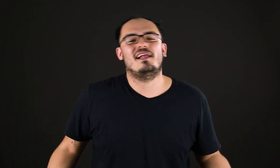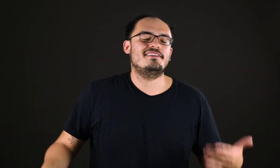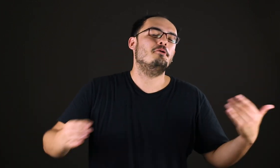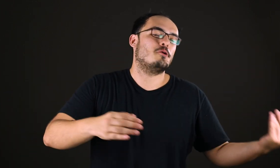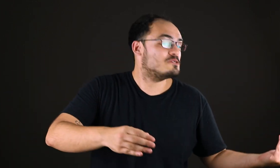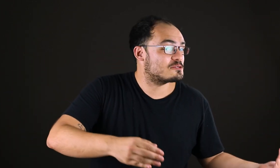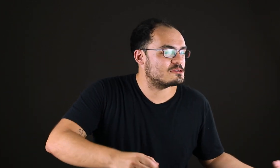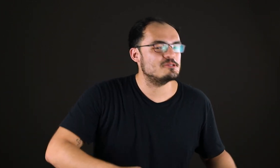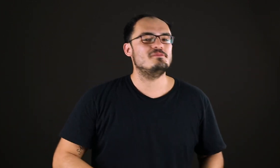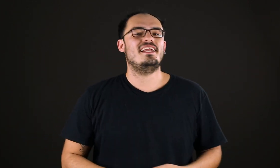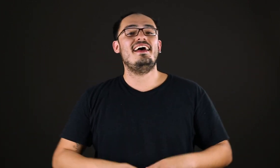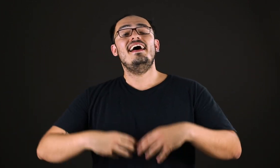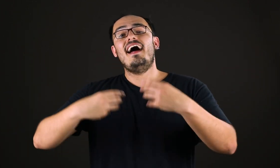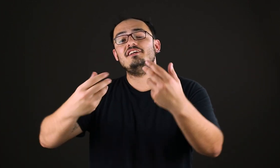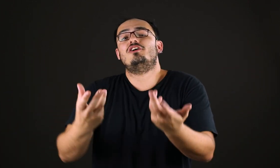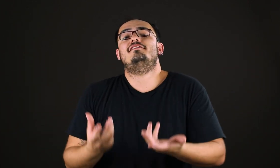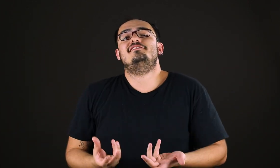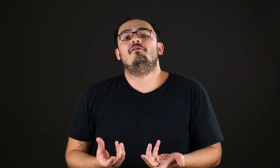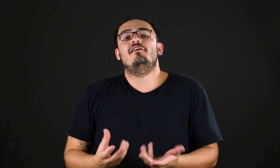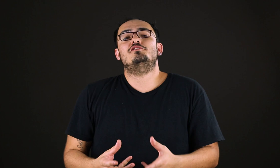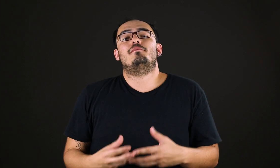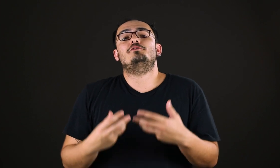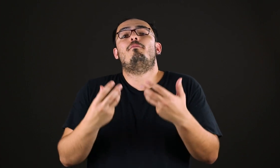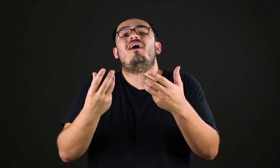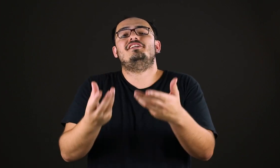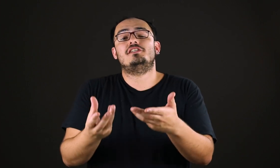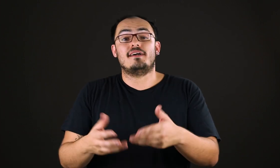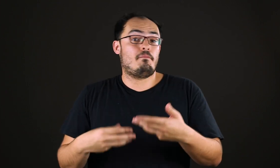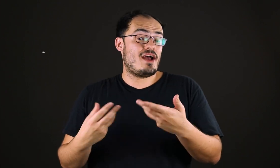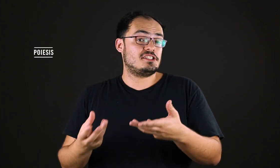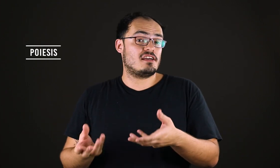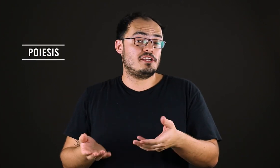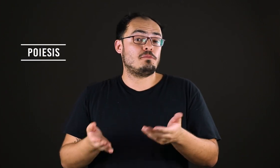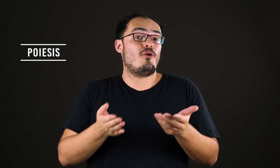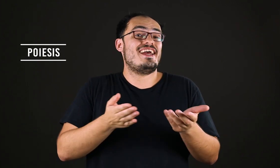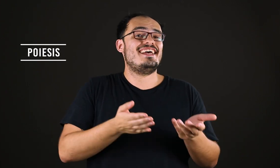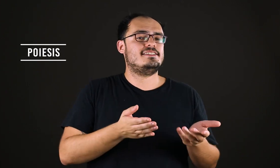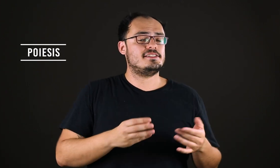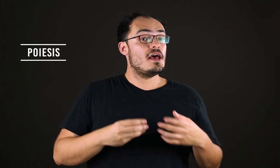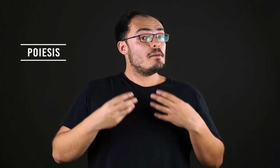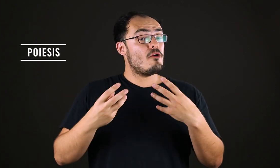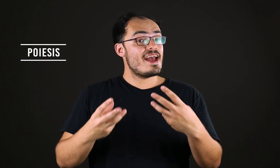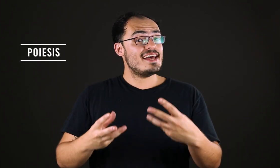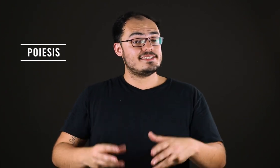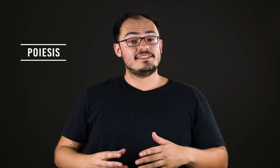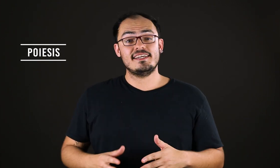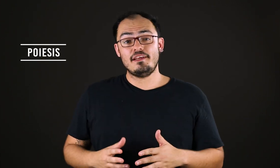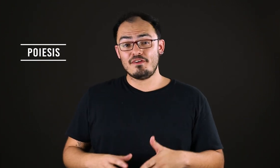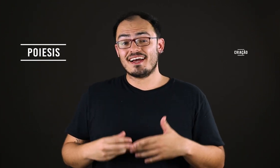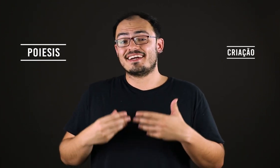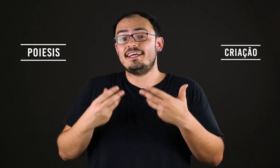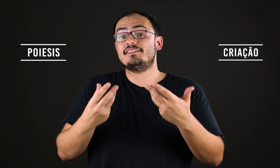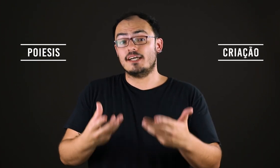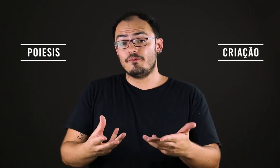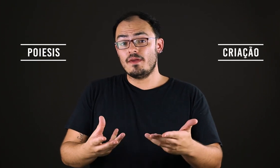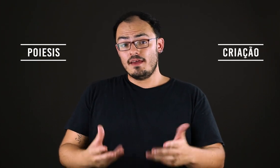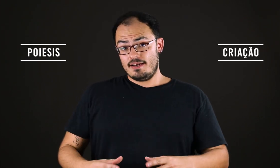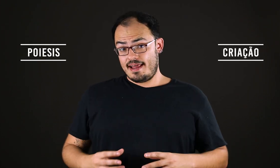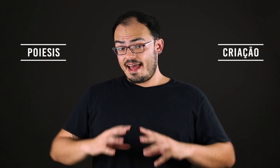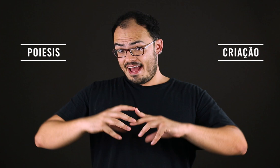Platão, como de costume. Aristóteles tem um livro chamado Poética. Poética vem de poieses. Poieses significa criação. É